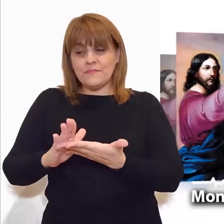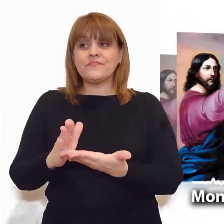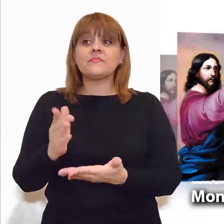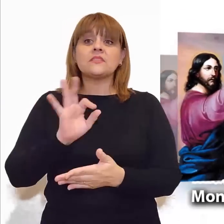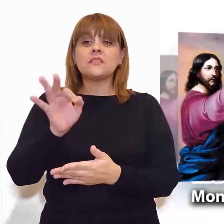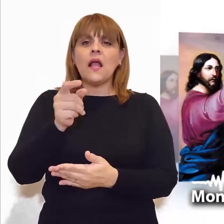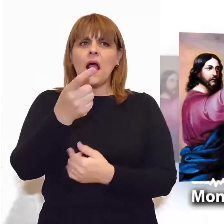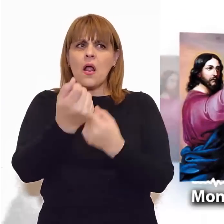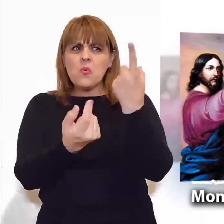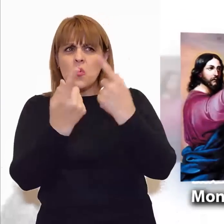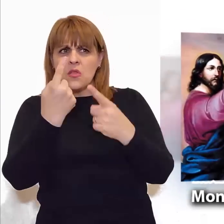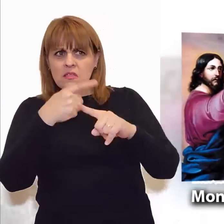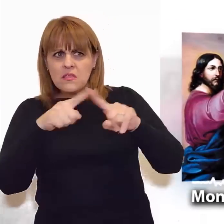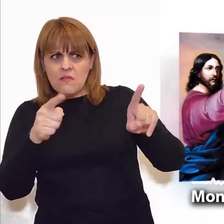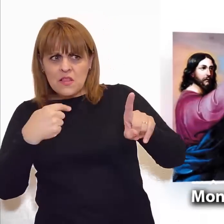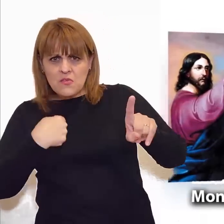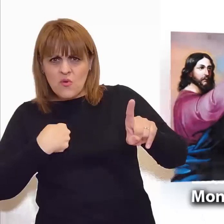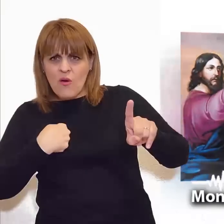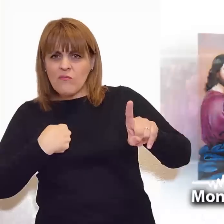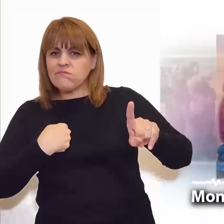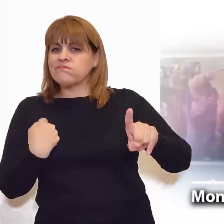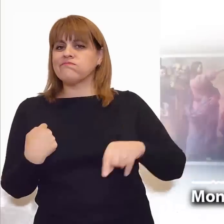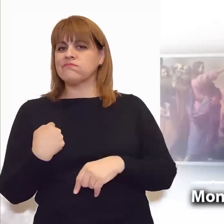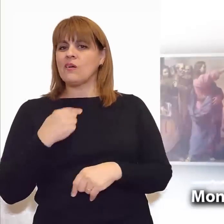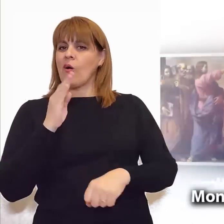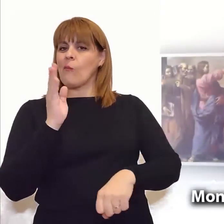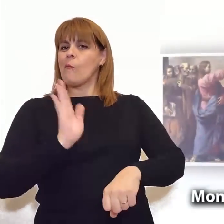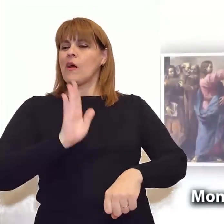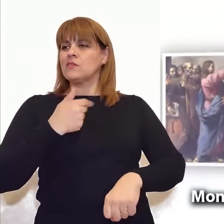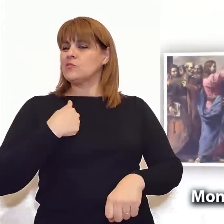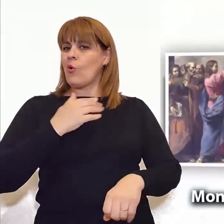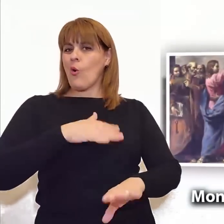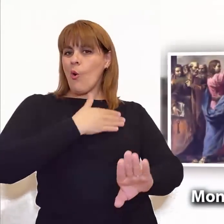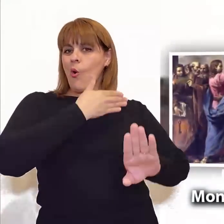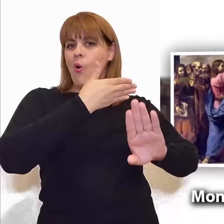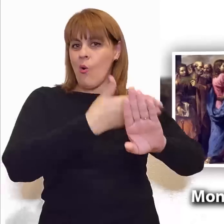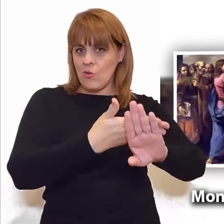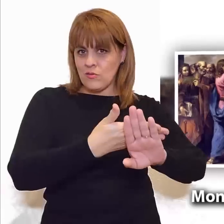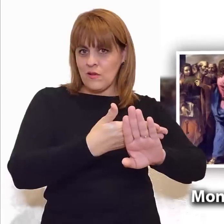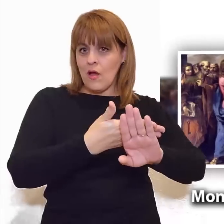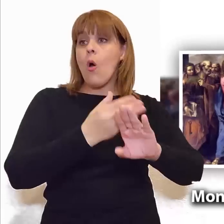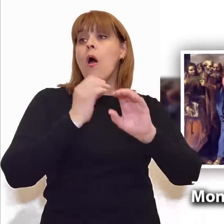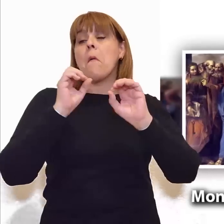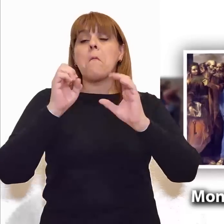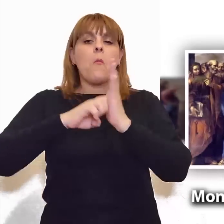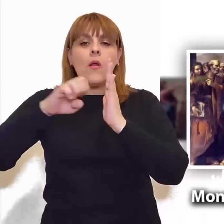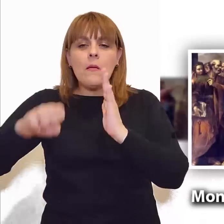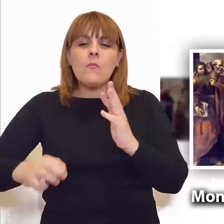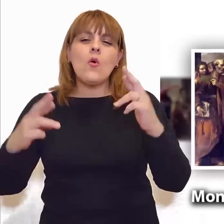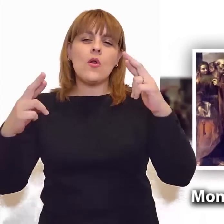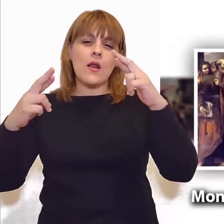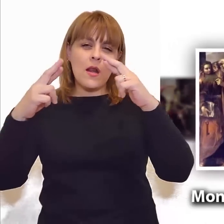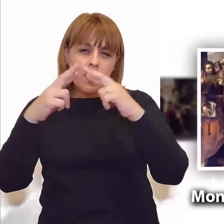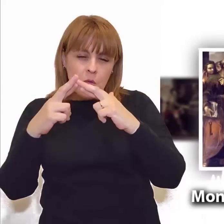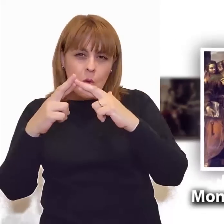y daba la espalda al sufrido pueblo judío. No es difícil imaginar entonces el desprecio y repudio que manifiestan los